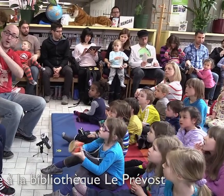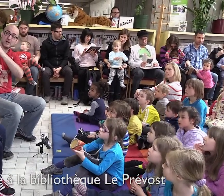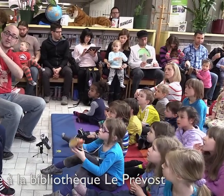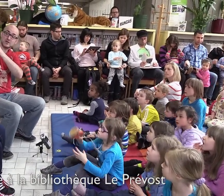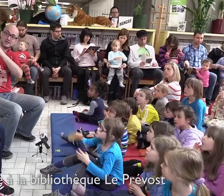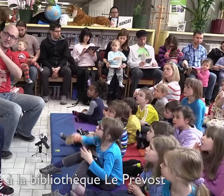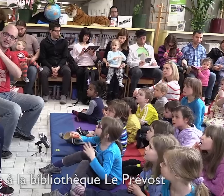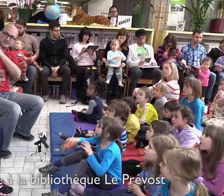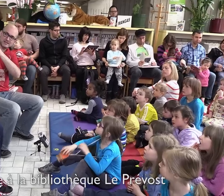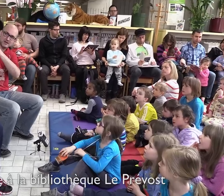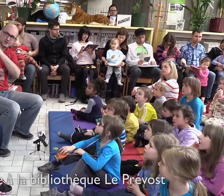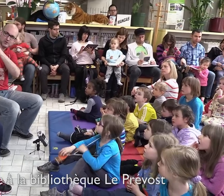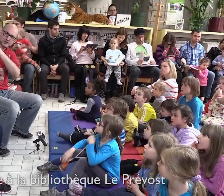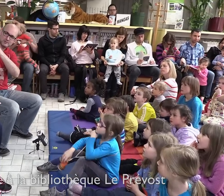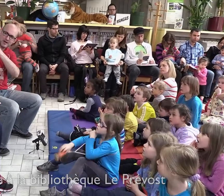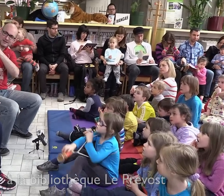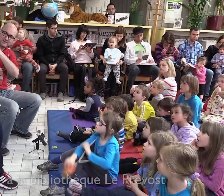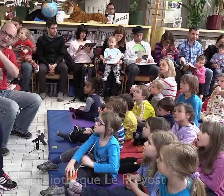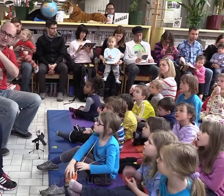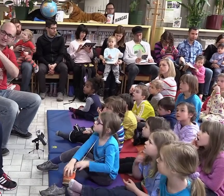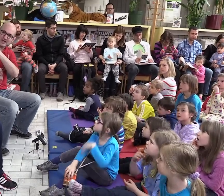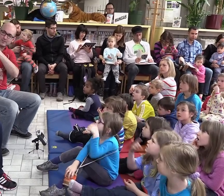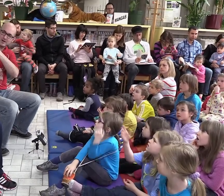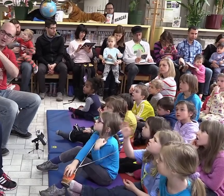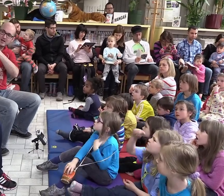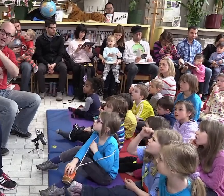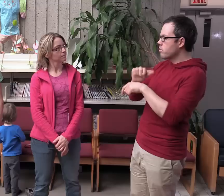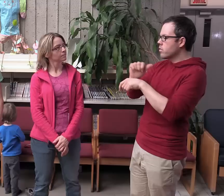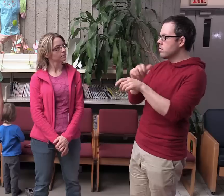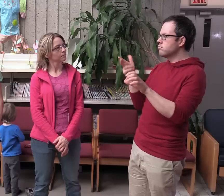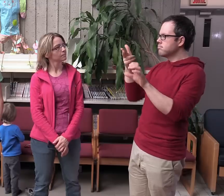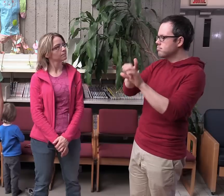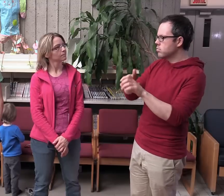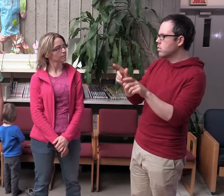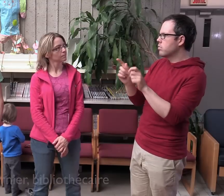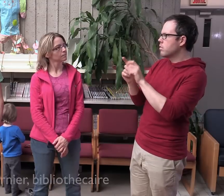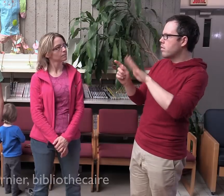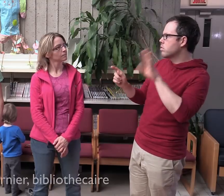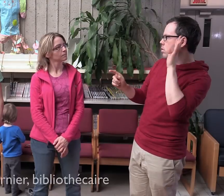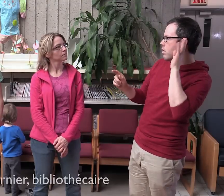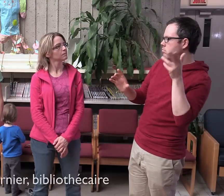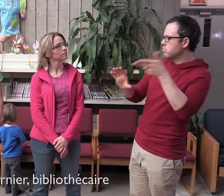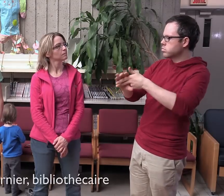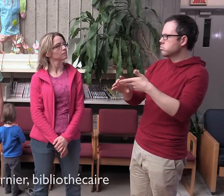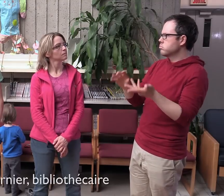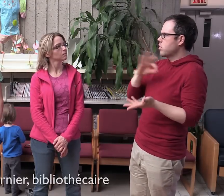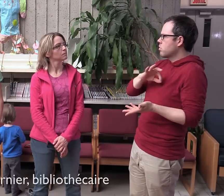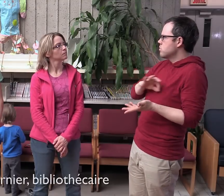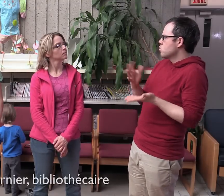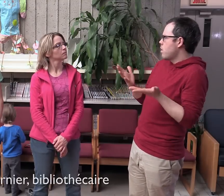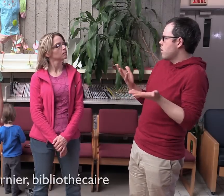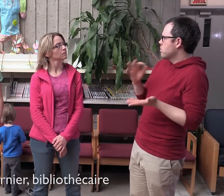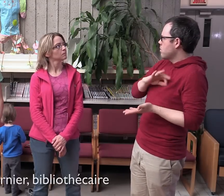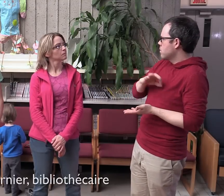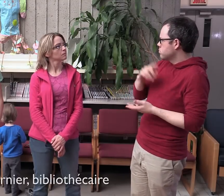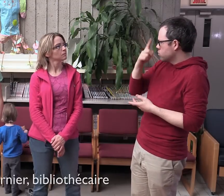noire, il se glissa silencieuse dans En fait, vos enfants, lorsqu'ils participent à l'activité avec des